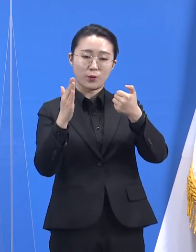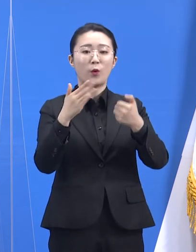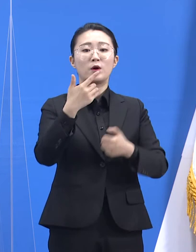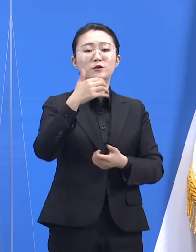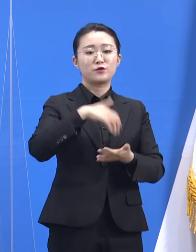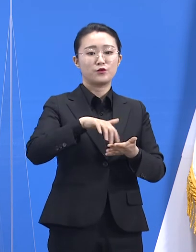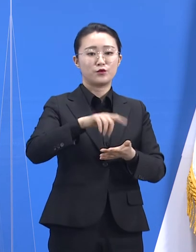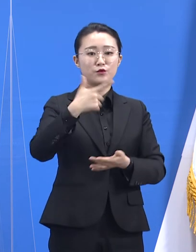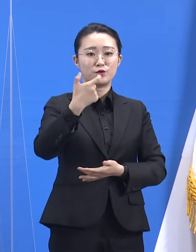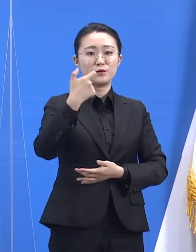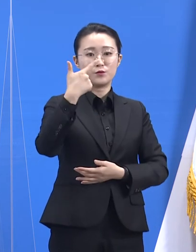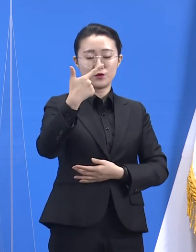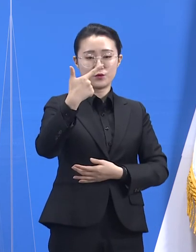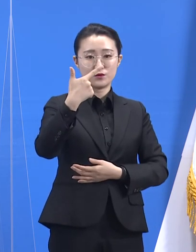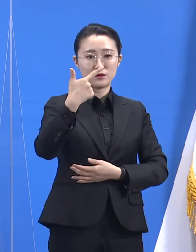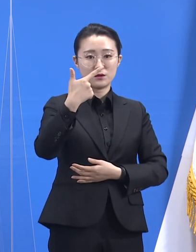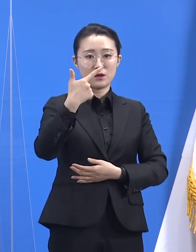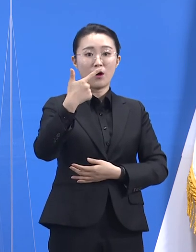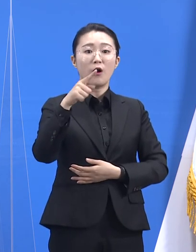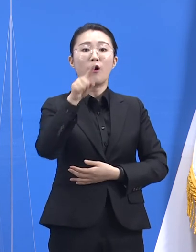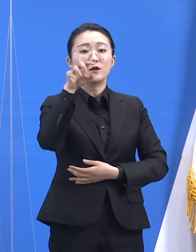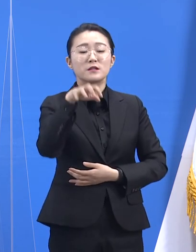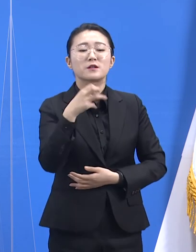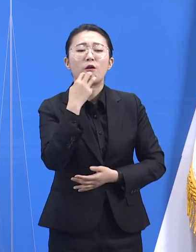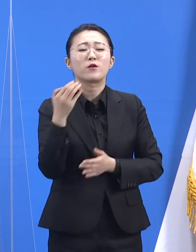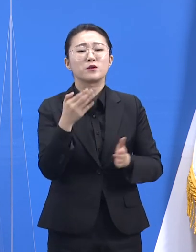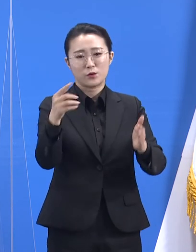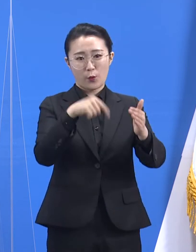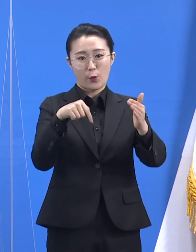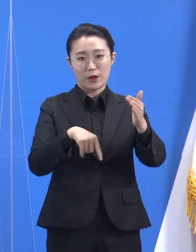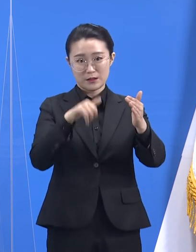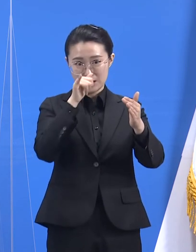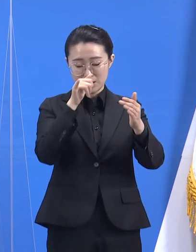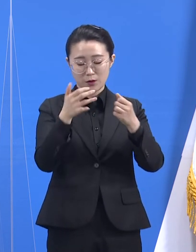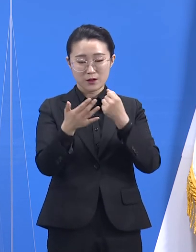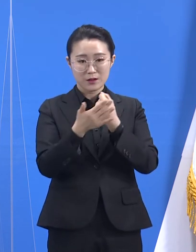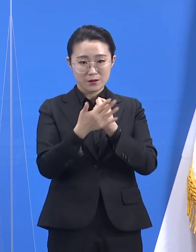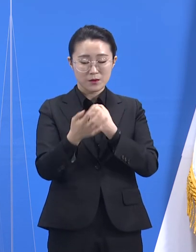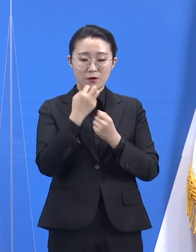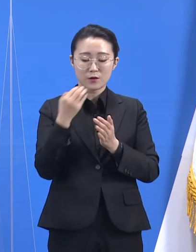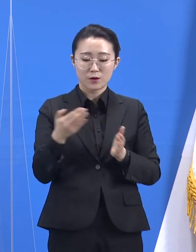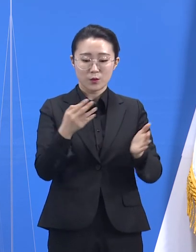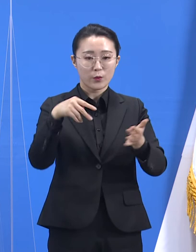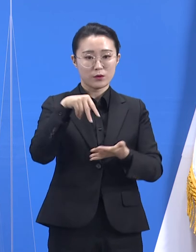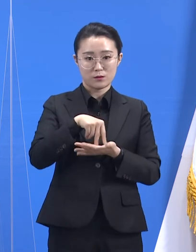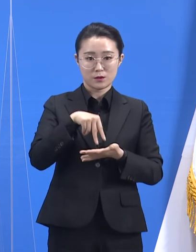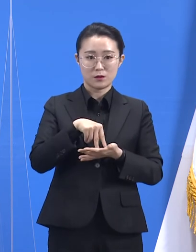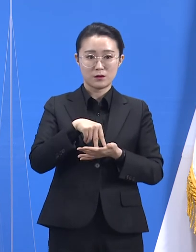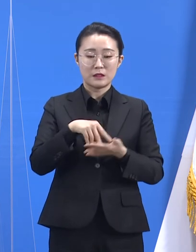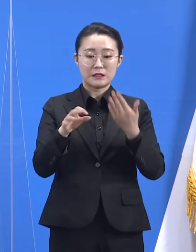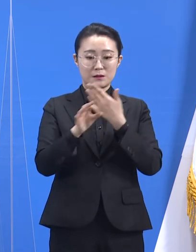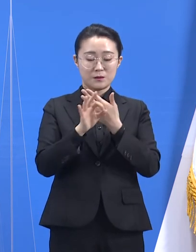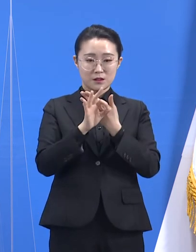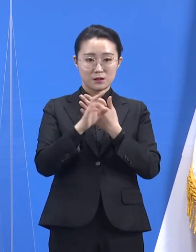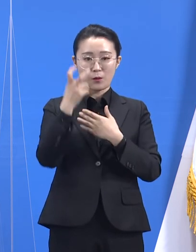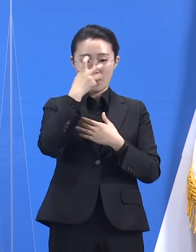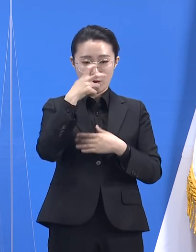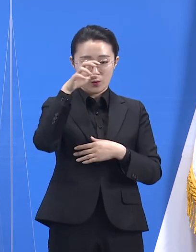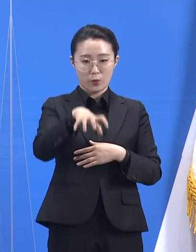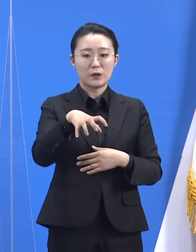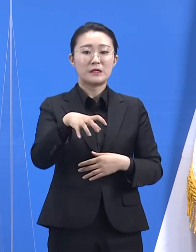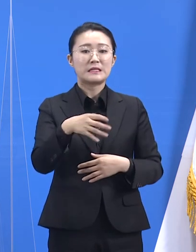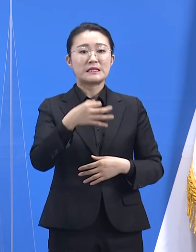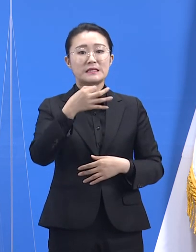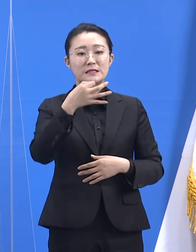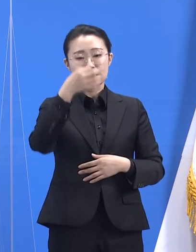경기도에 소재하고 있는 만큼, 도는 임시 선별검사소의 기능도 유행 조절 시까지 최대한 유지하겠습니다.